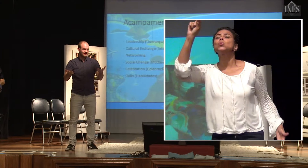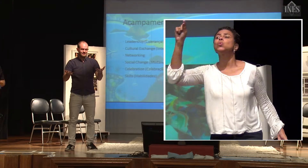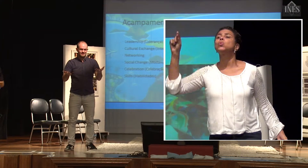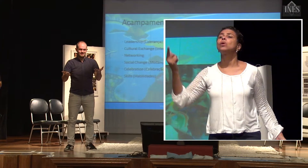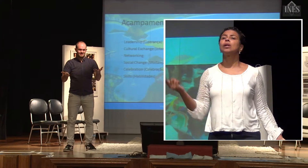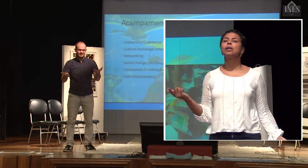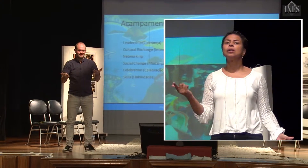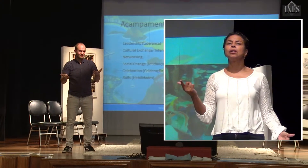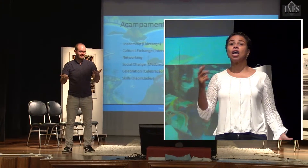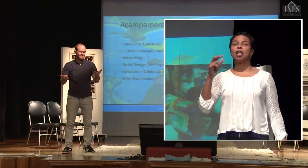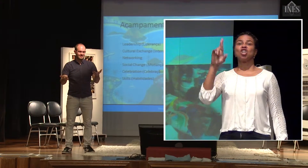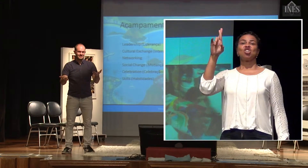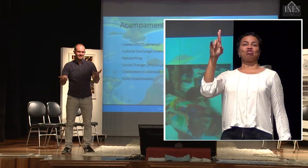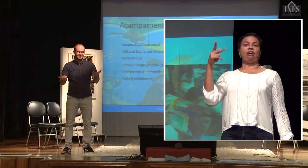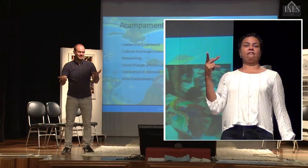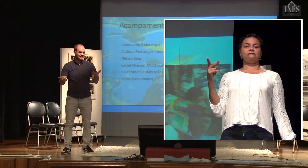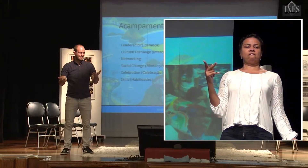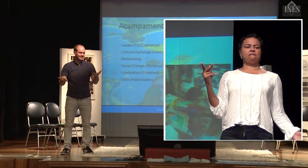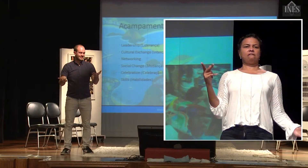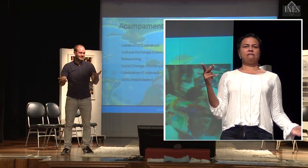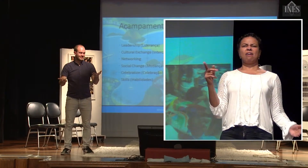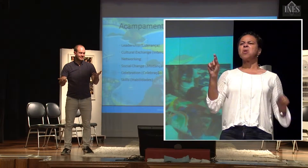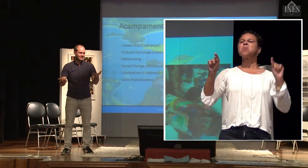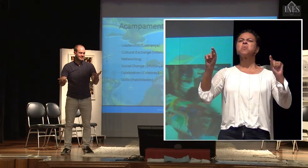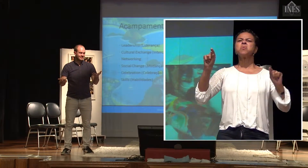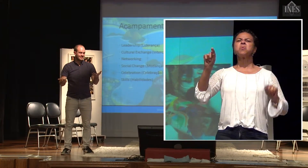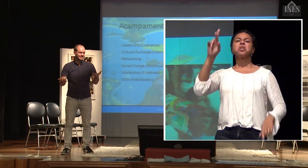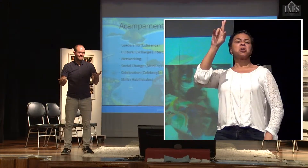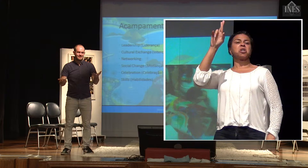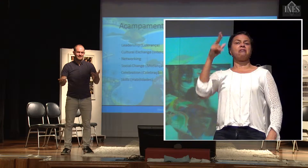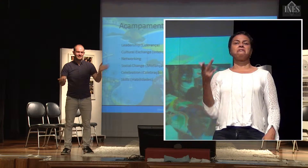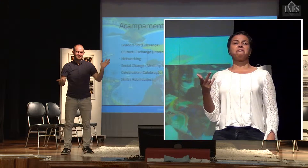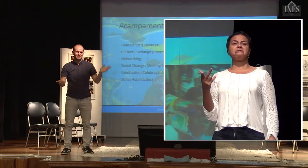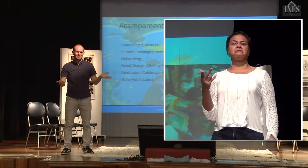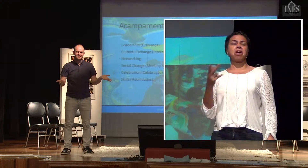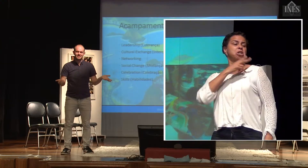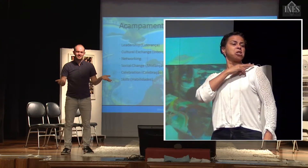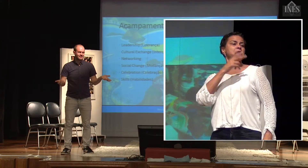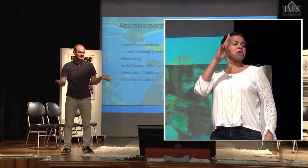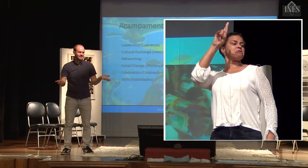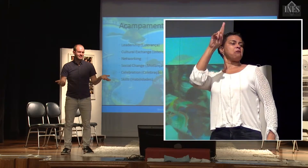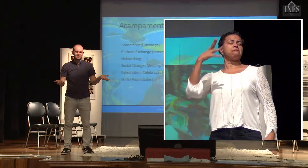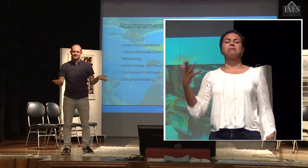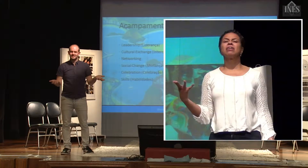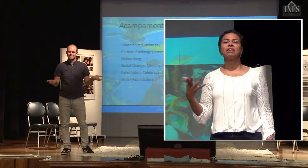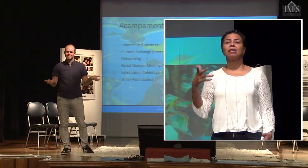Em chefe, essas coisas assim. Alguém sabe quem é chefe? Por exemplo, a gente está falando de jovem. Falaram assim, aqui no INES o